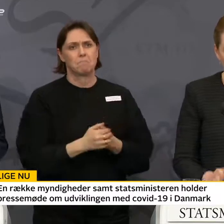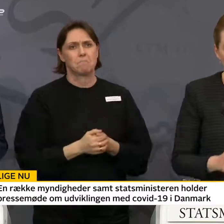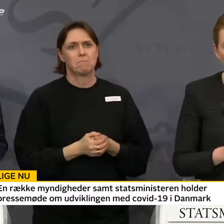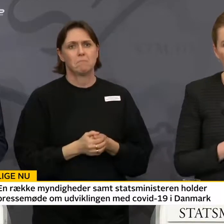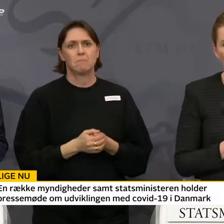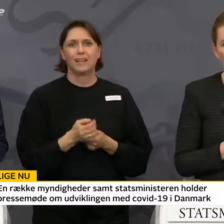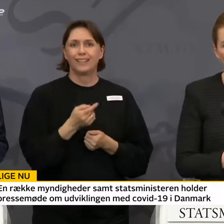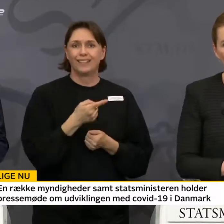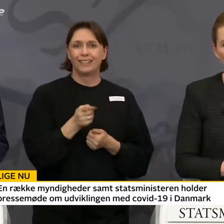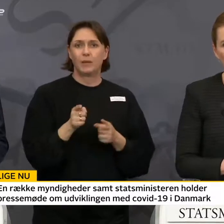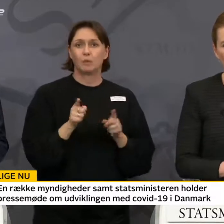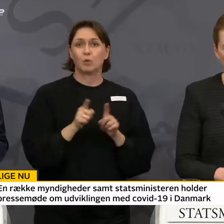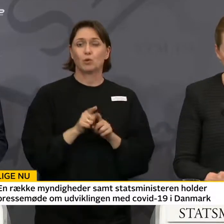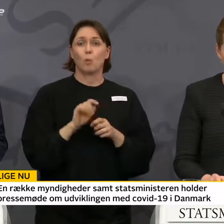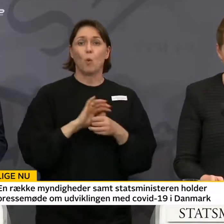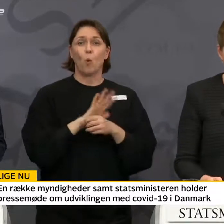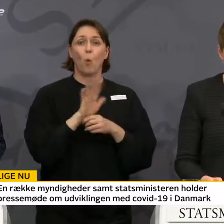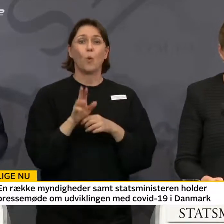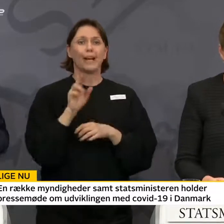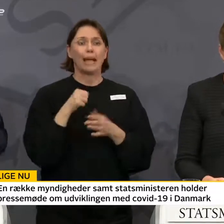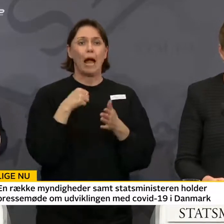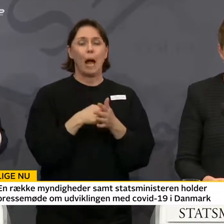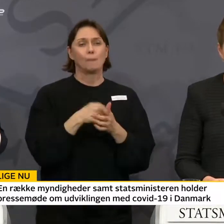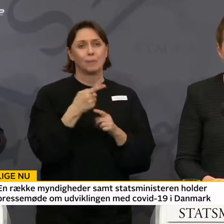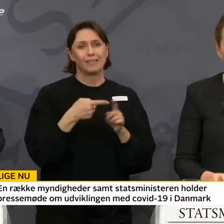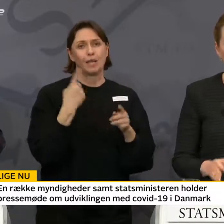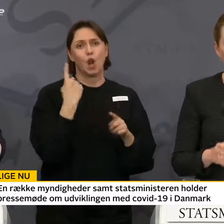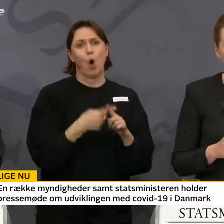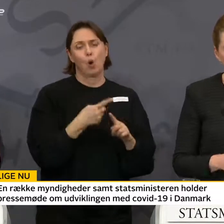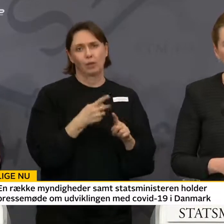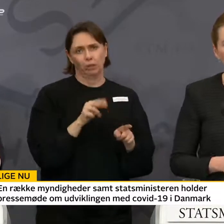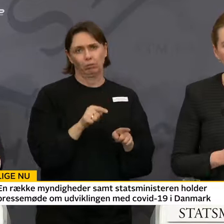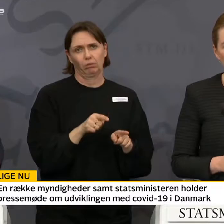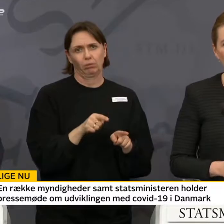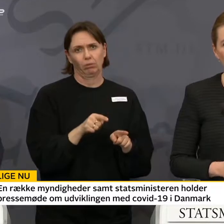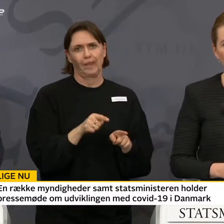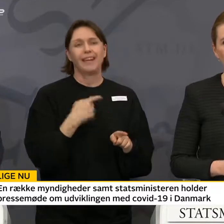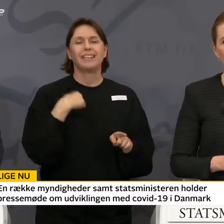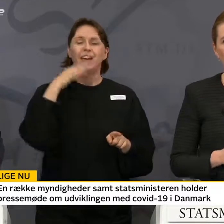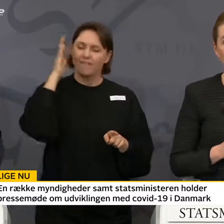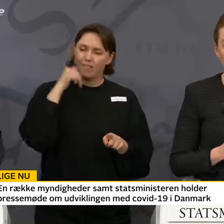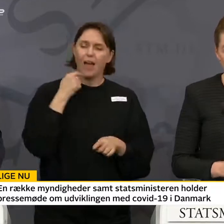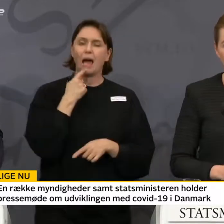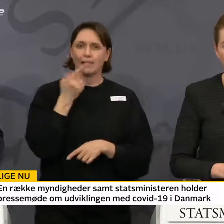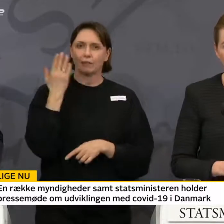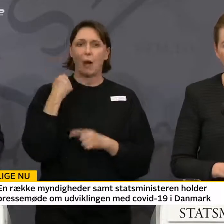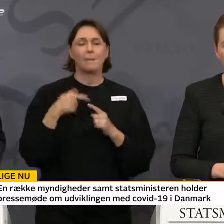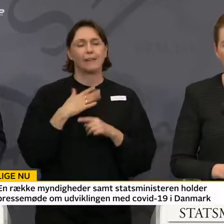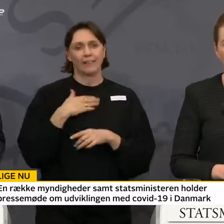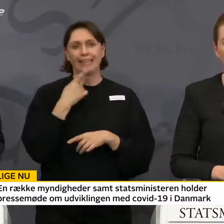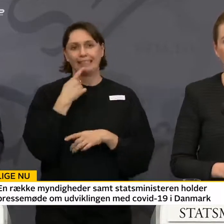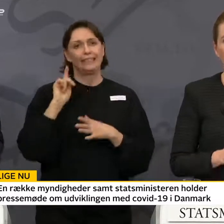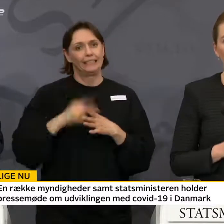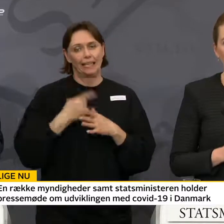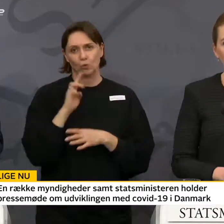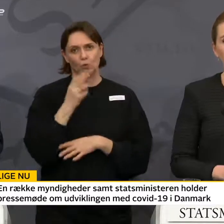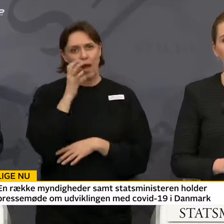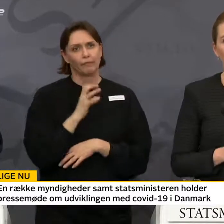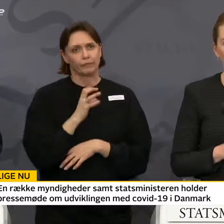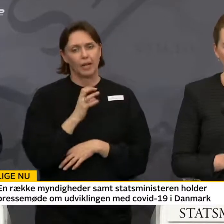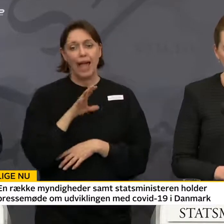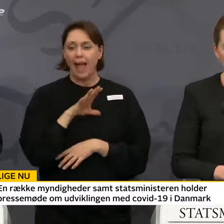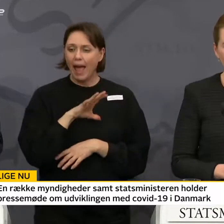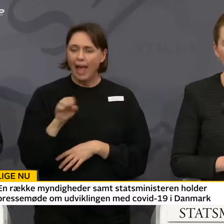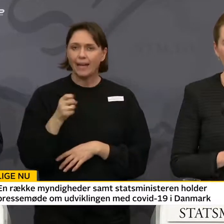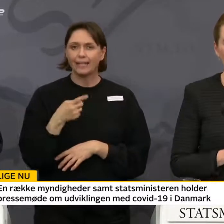Dem, som corona kan ramme særligt hårdt. Jeg ved godt, jeg har sagt det før. Jeg siger det igen i aften. Alle,